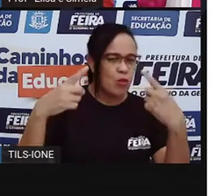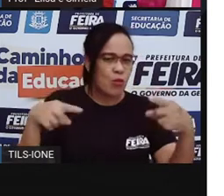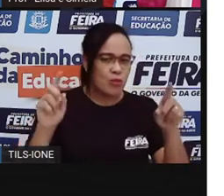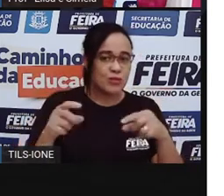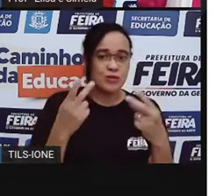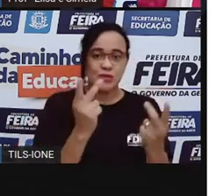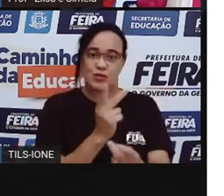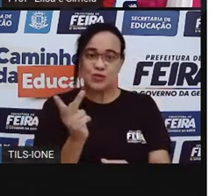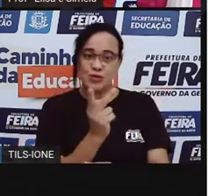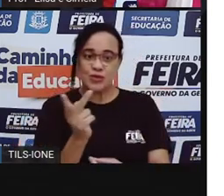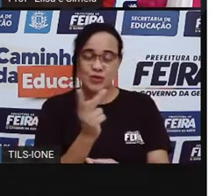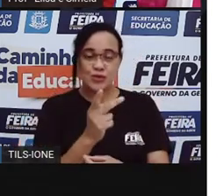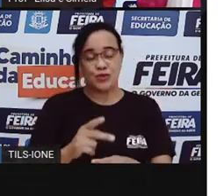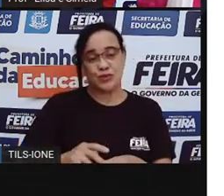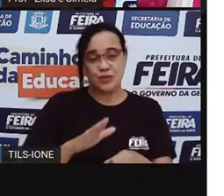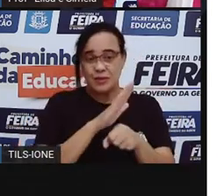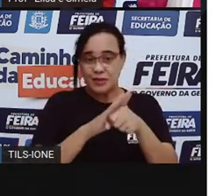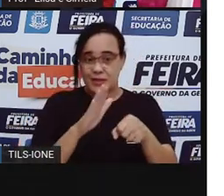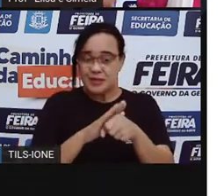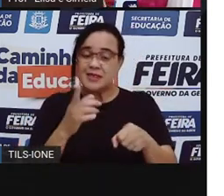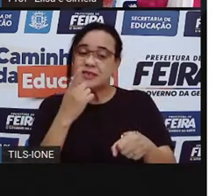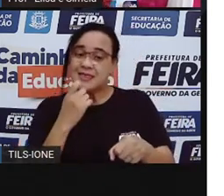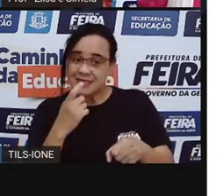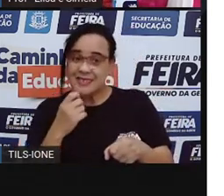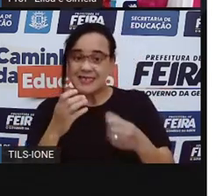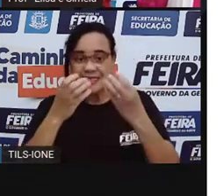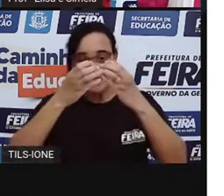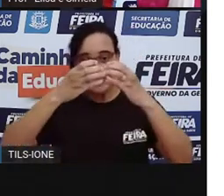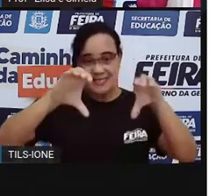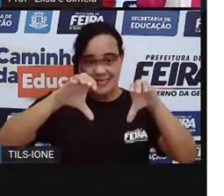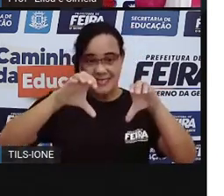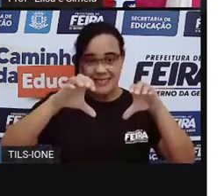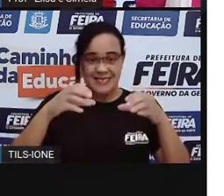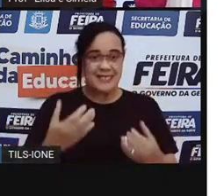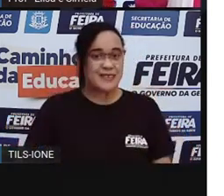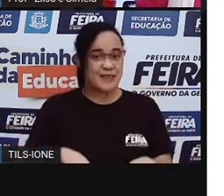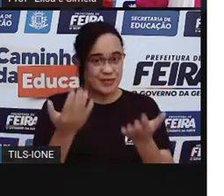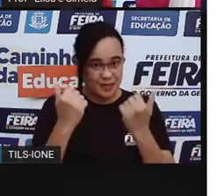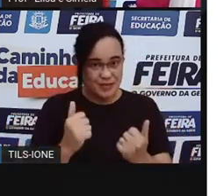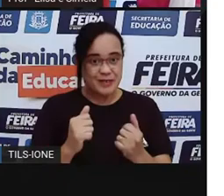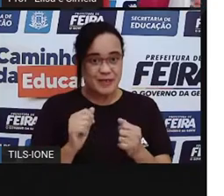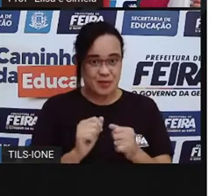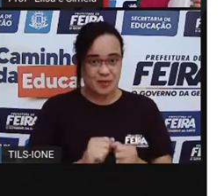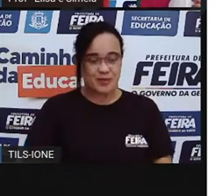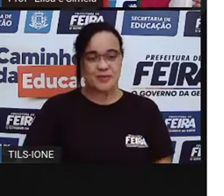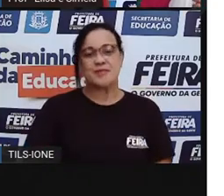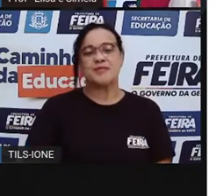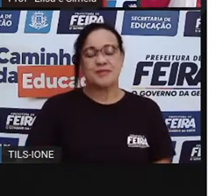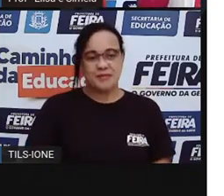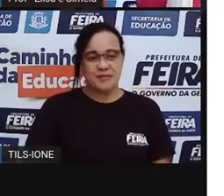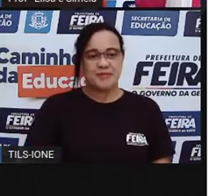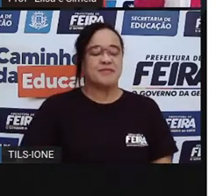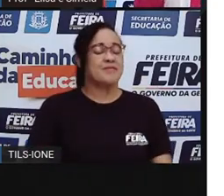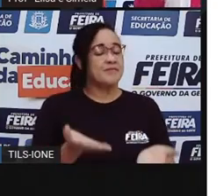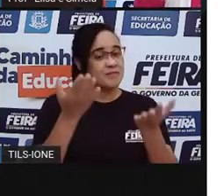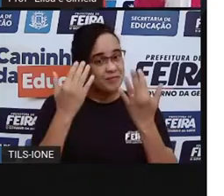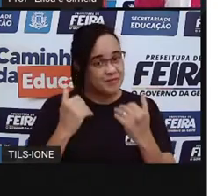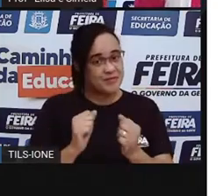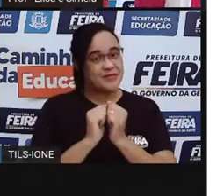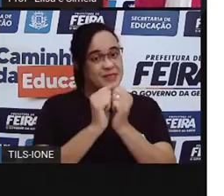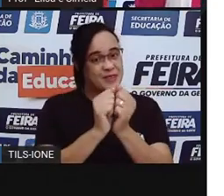tomate e sobre o caqui? Prossi, você está pronta? Estamos prontos. Vamos lá.